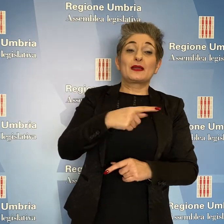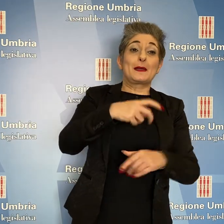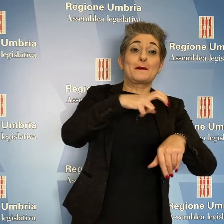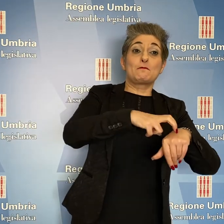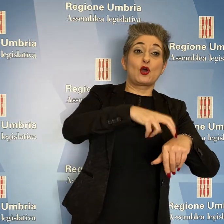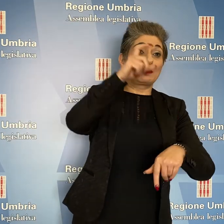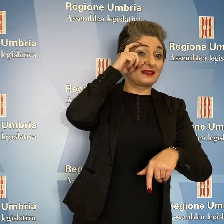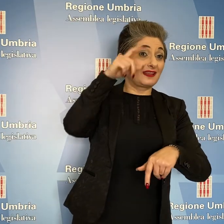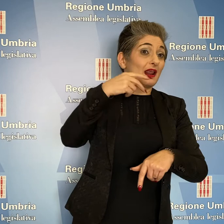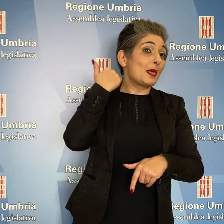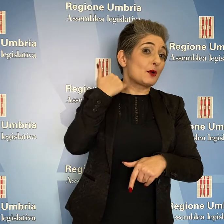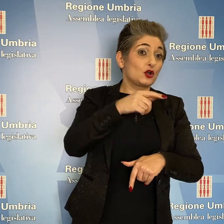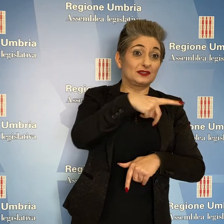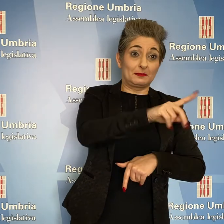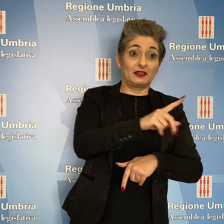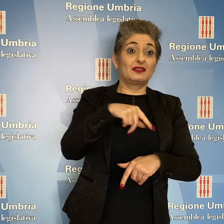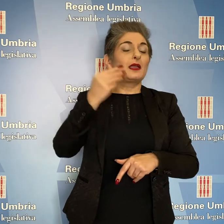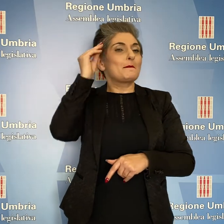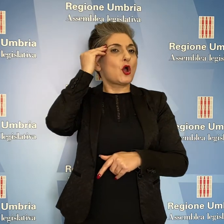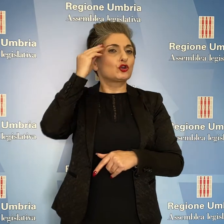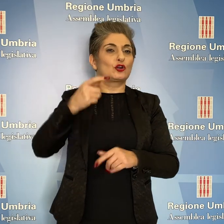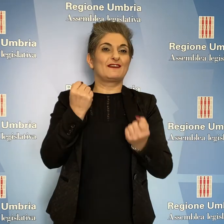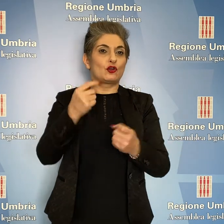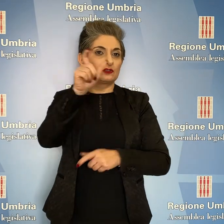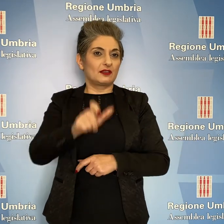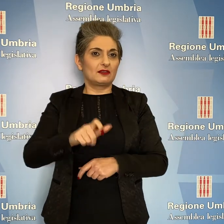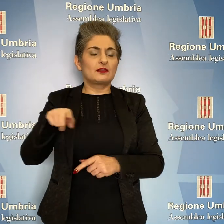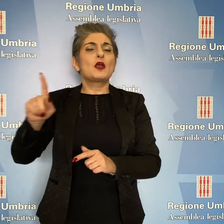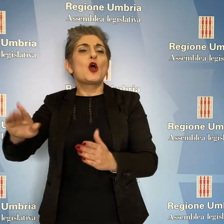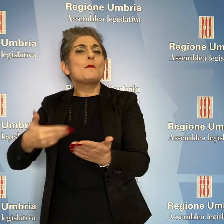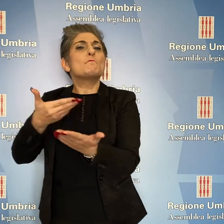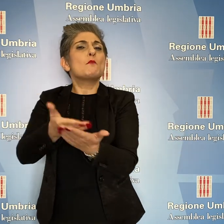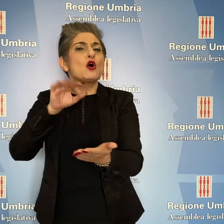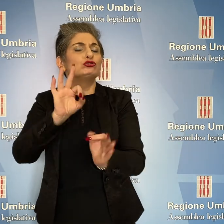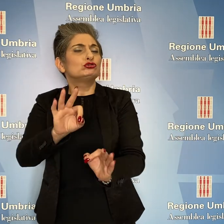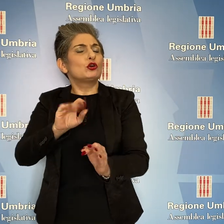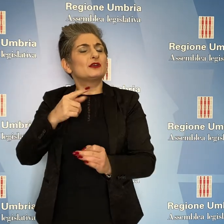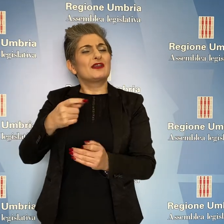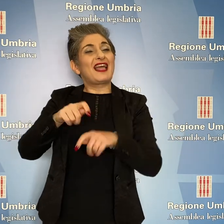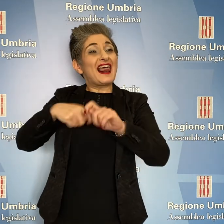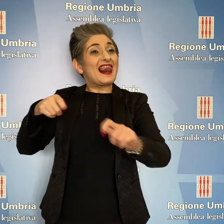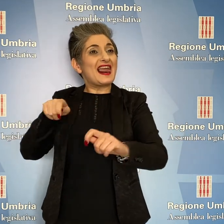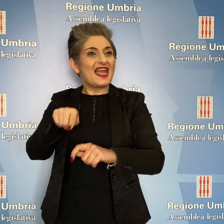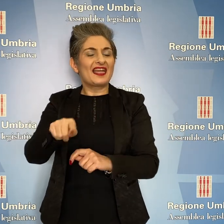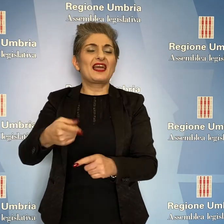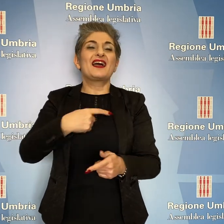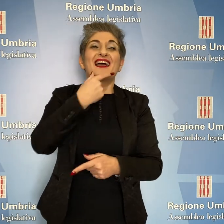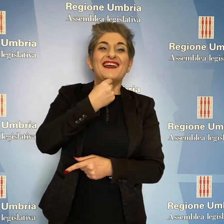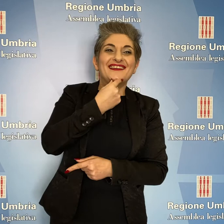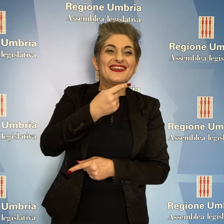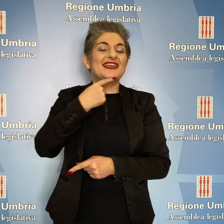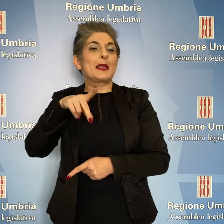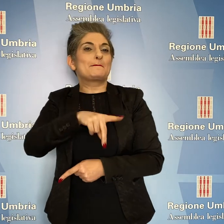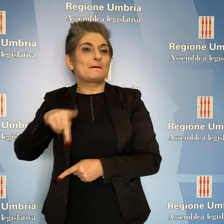Porzi del PD e Morroni di Forza Italia, una mozione promossa dai consiglieri della Lega, Nicchi, Pepucci, Carissimi,